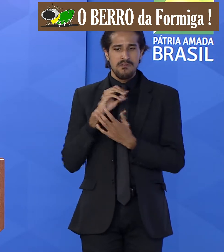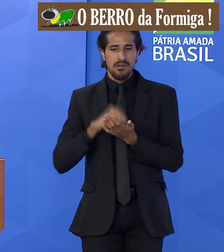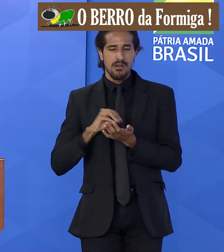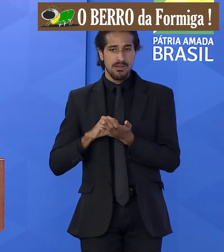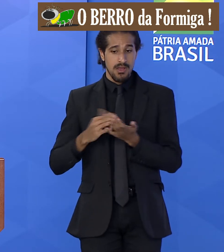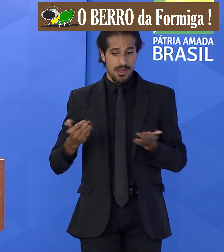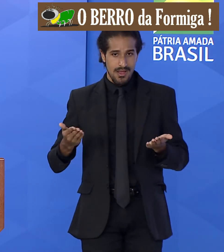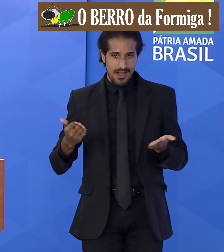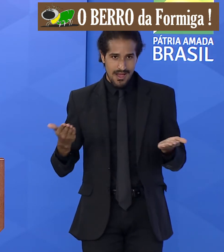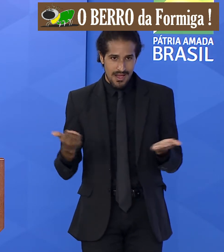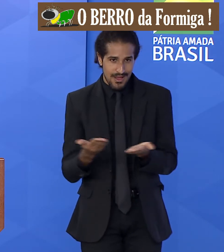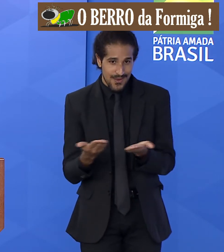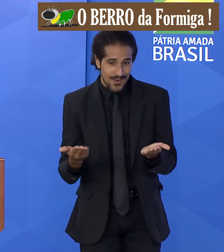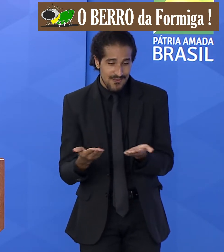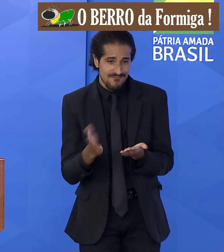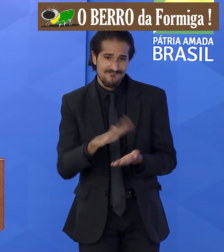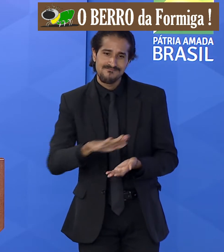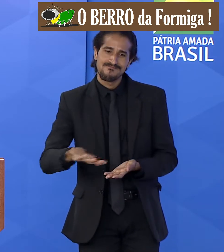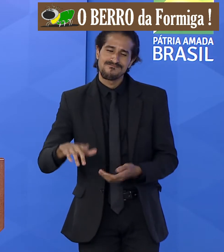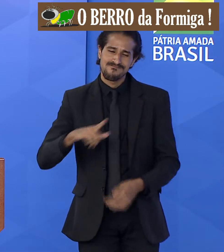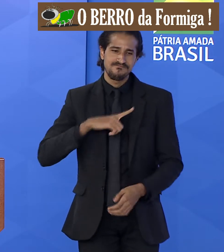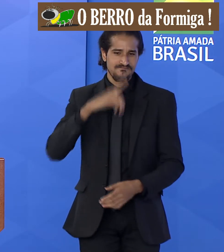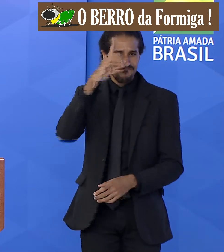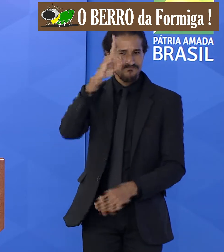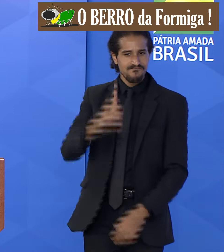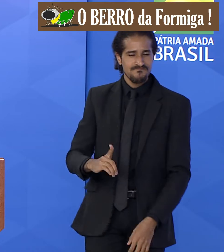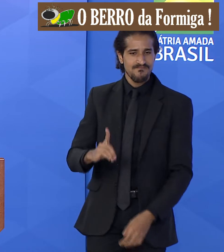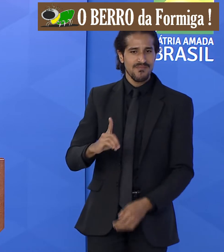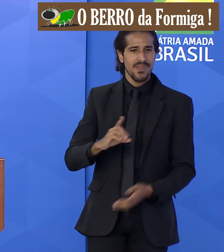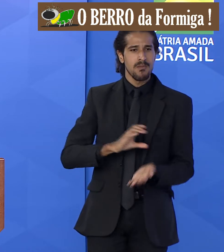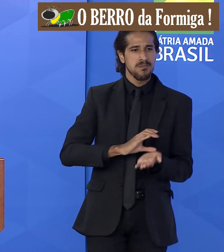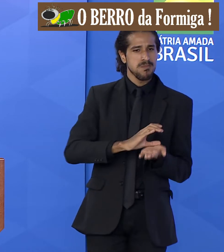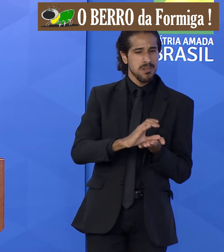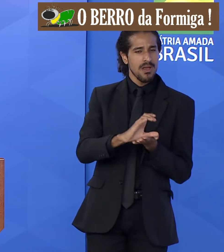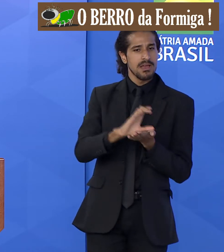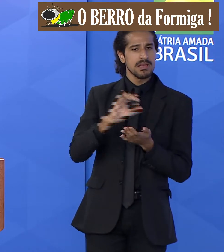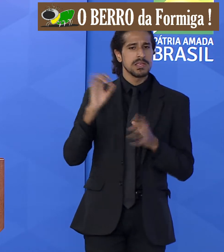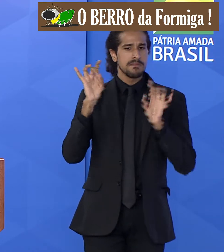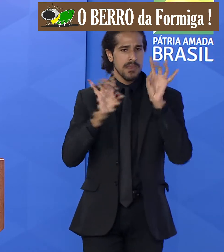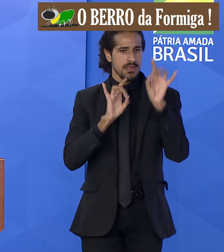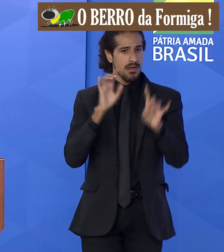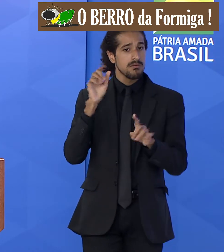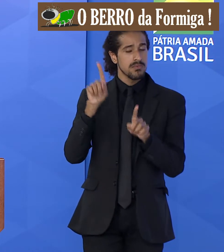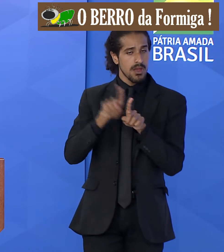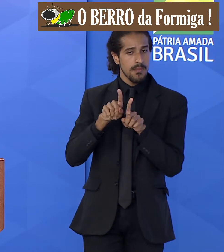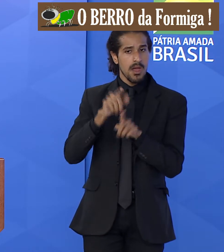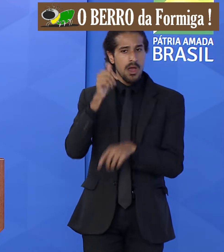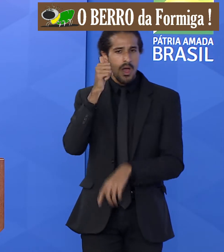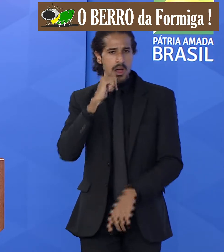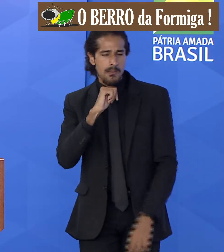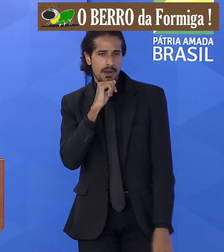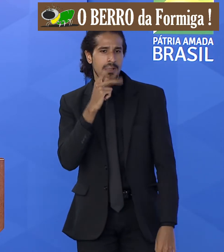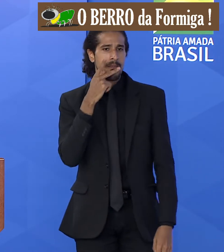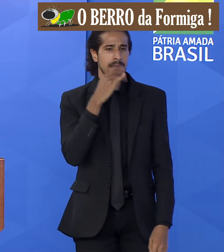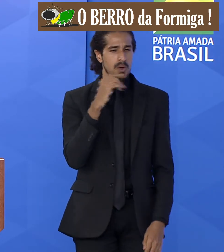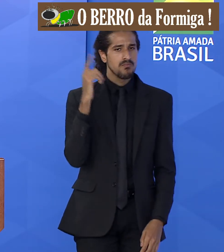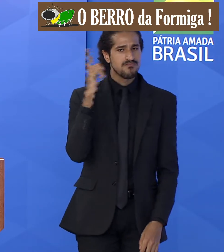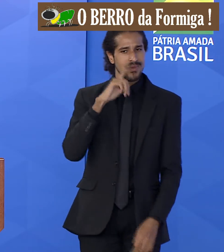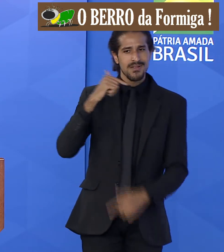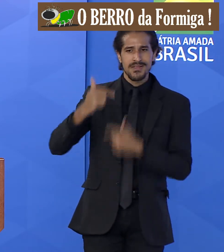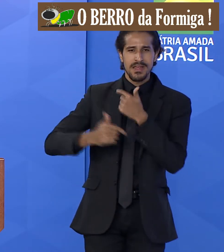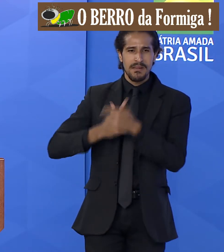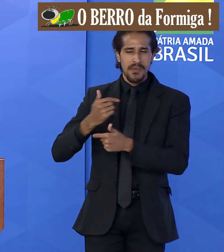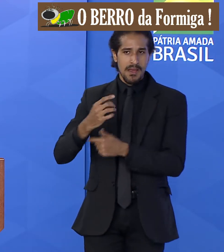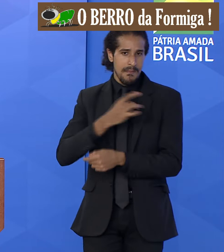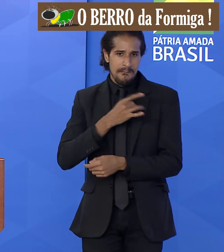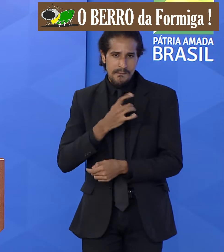essas crianças terão direito à pensão especial e as mães e os pais poderão trabalhar sem medo de